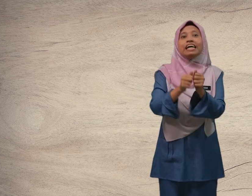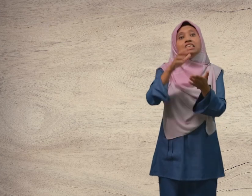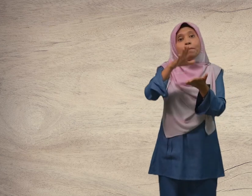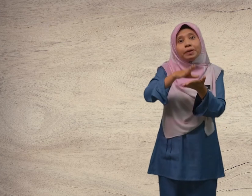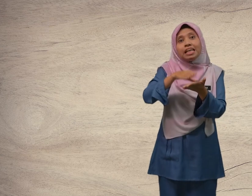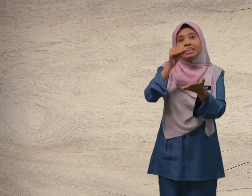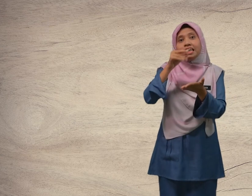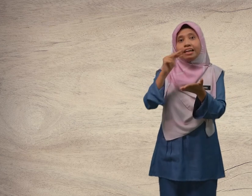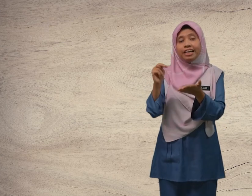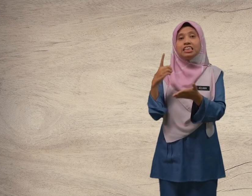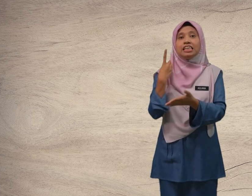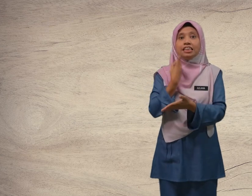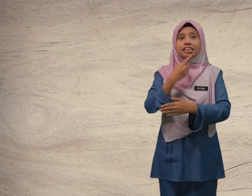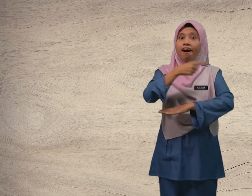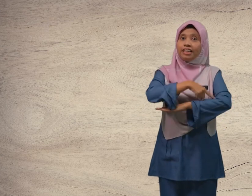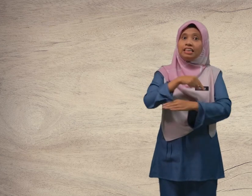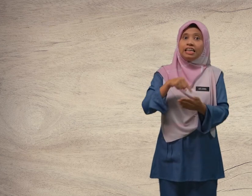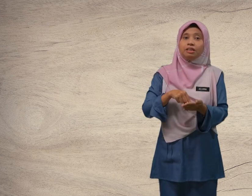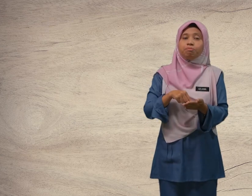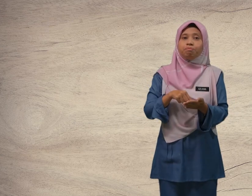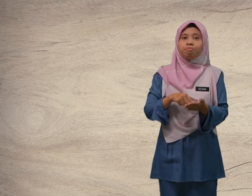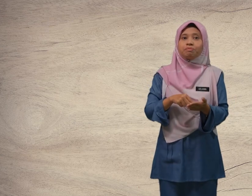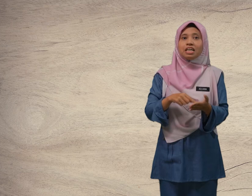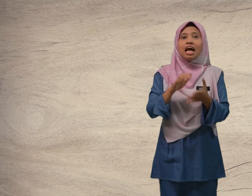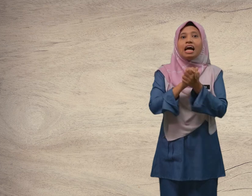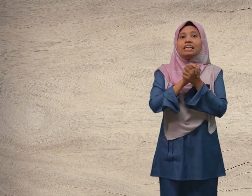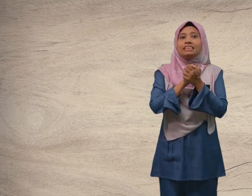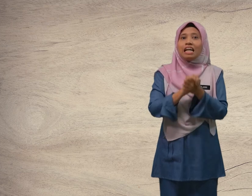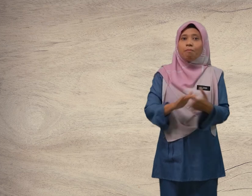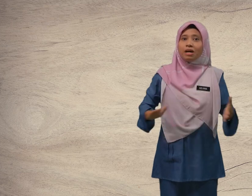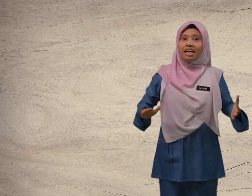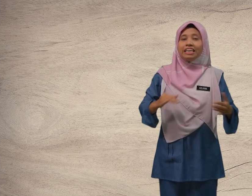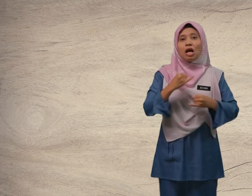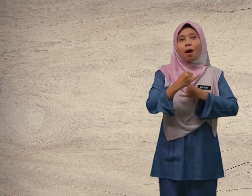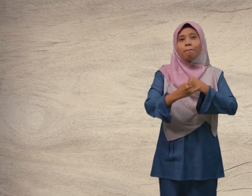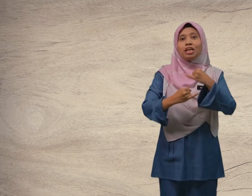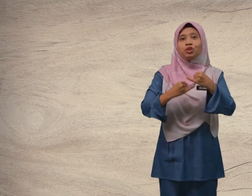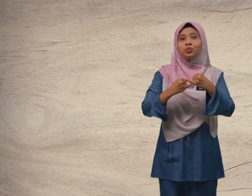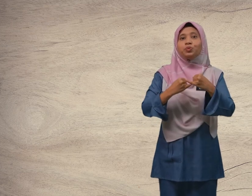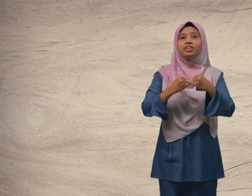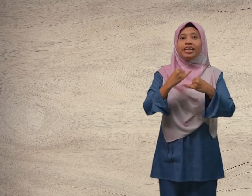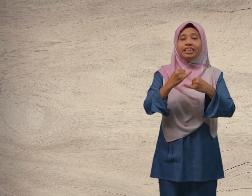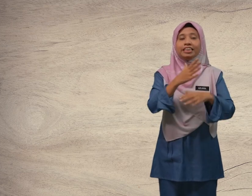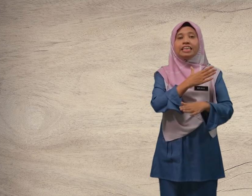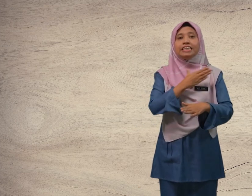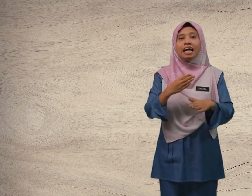pelajaran kita hari ini. Selamat, maju, jaya dan